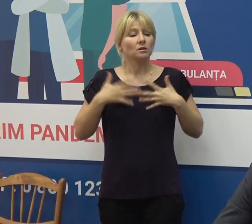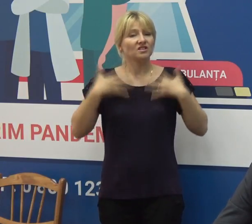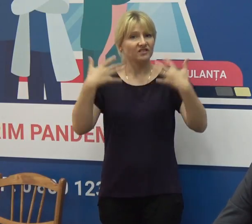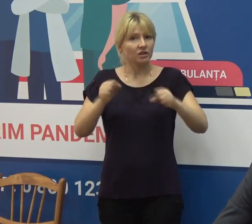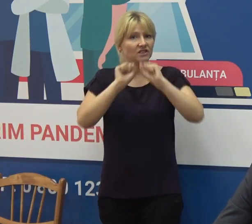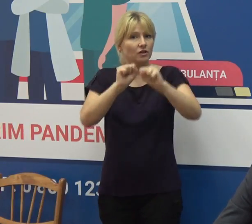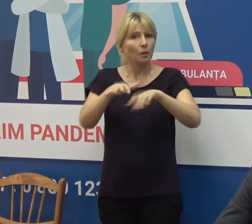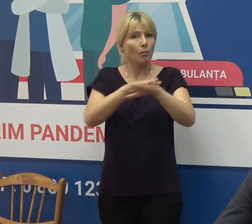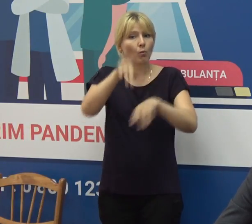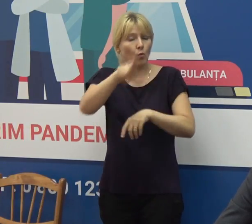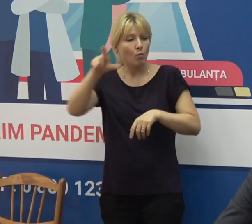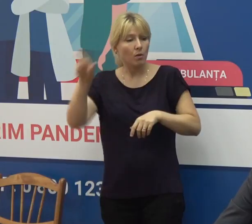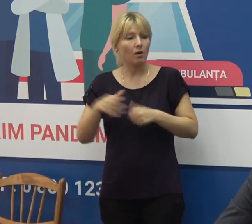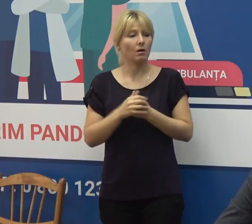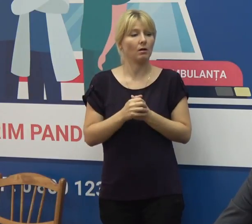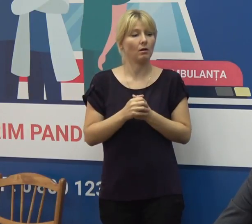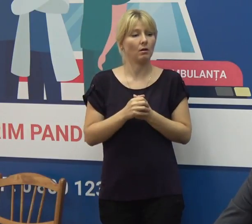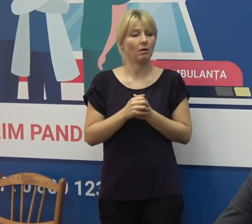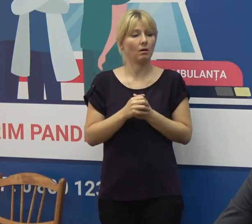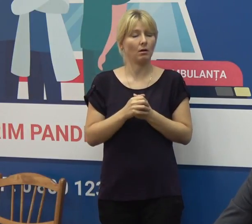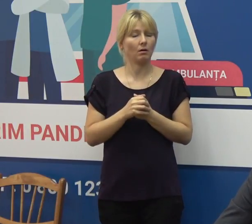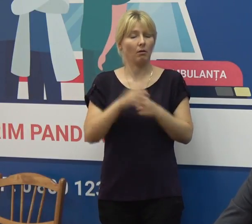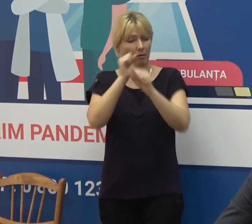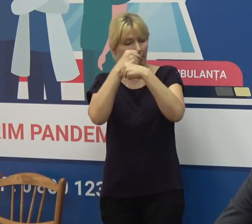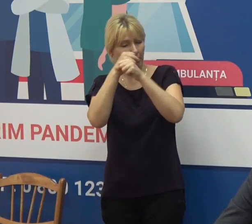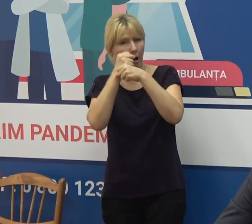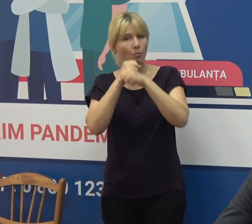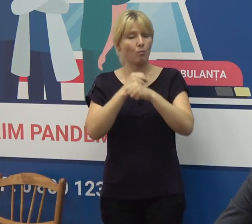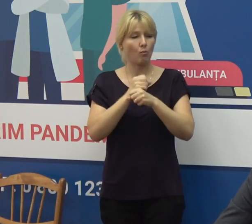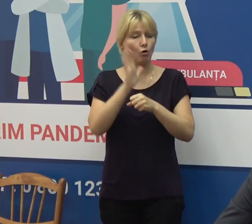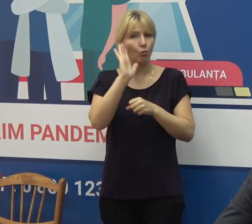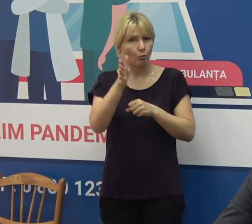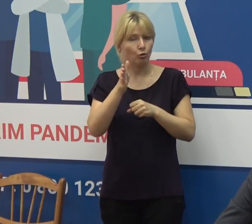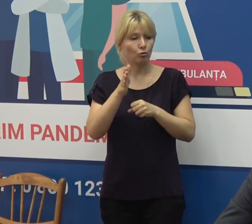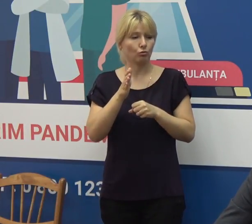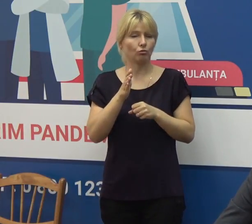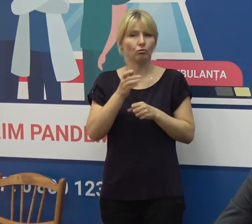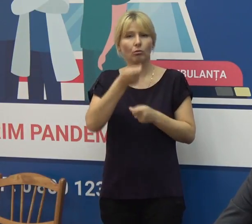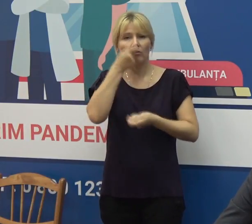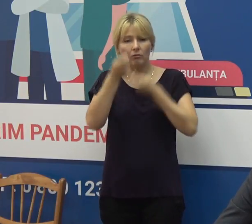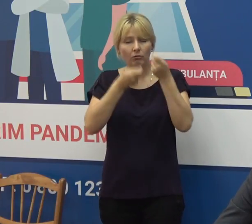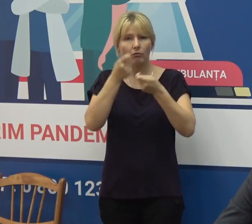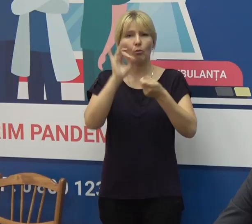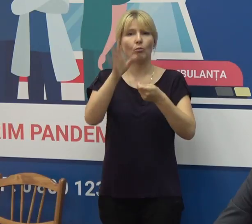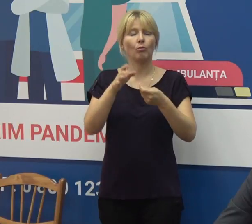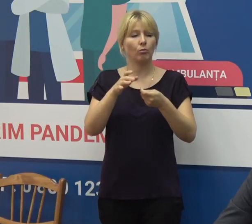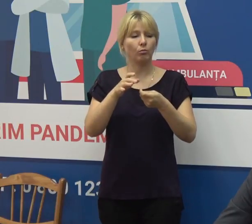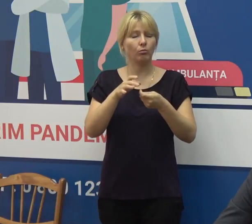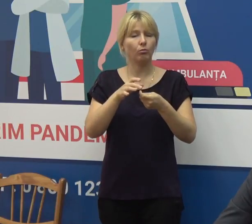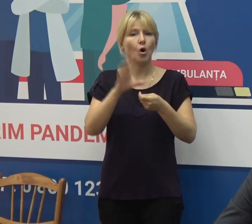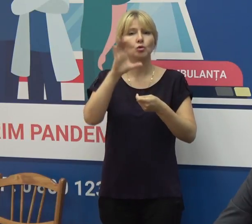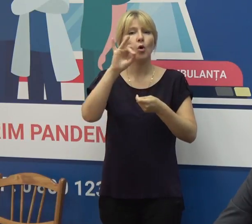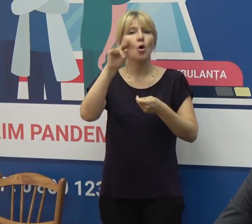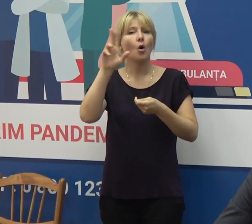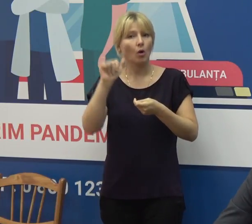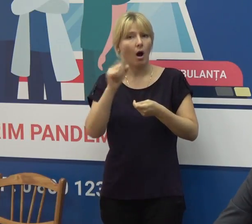Sănătate Publică și mai exact vor fi fortificate laboratoarele din Soroka